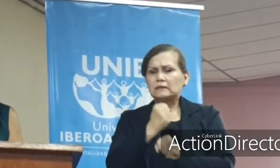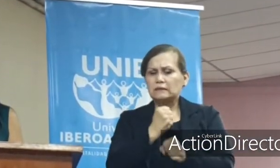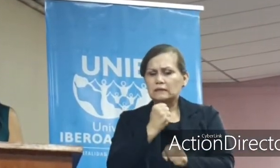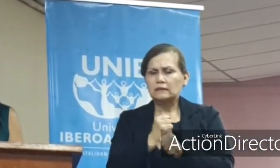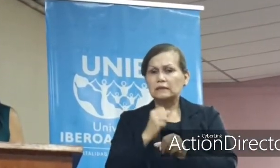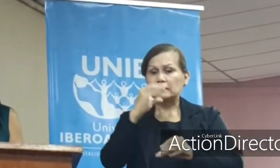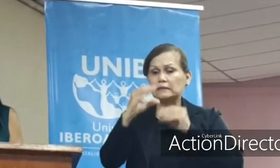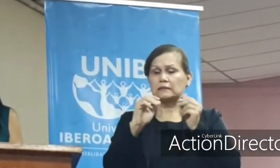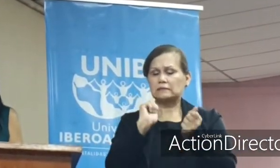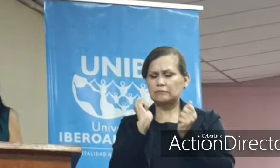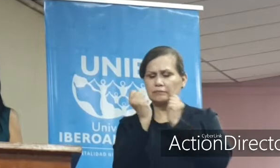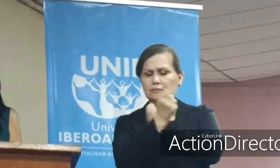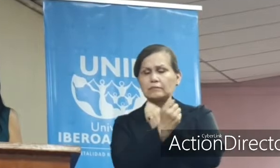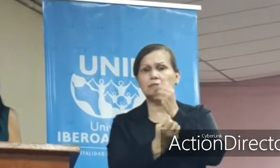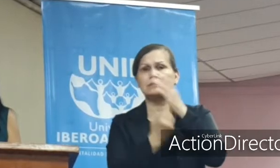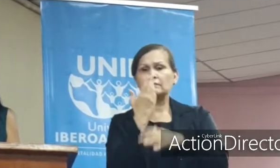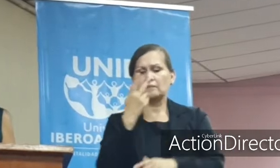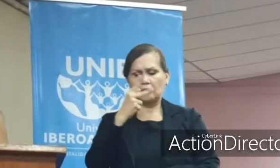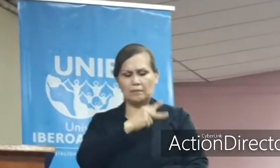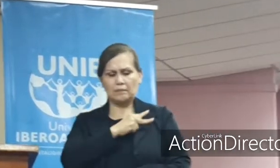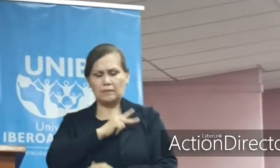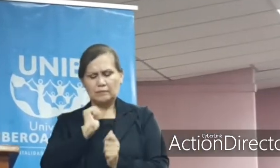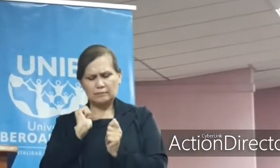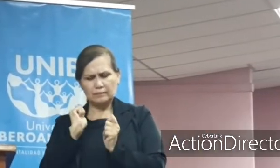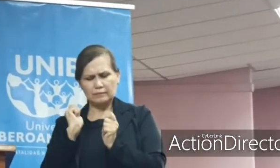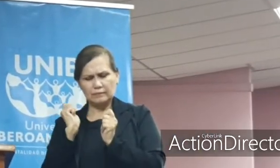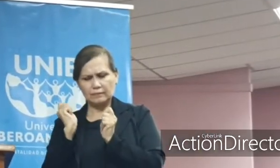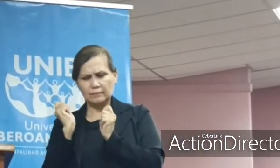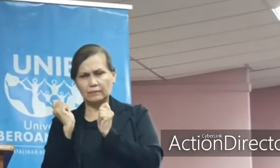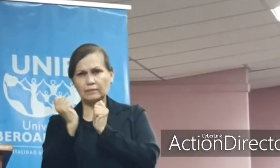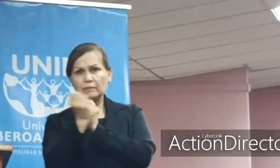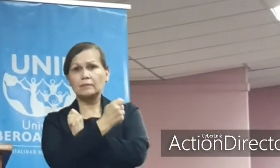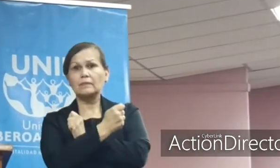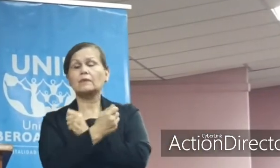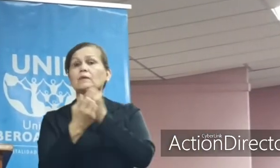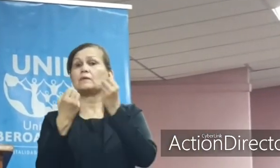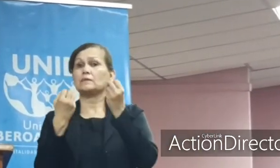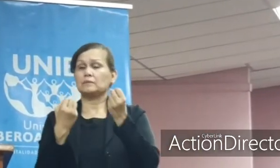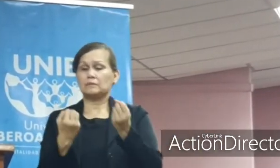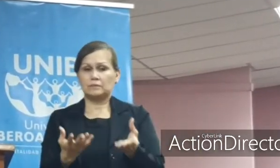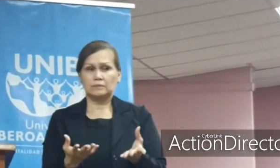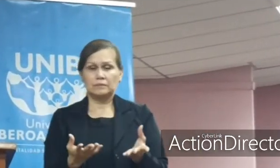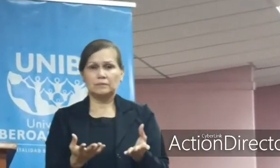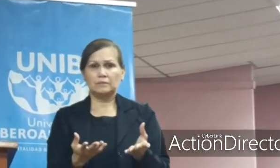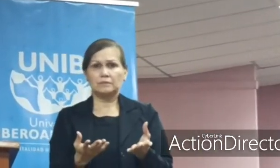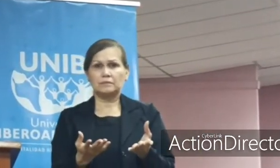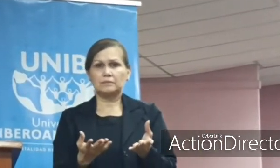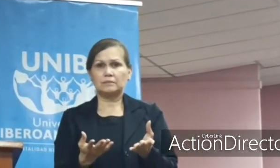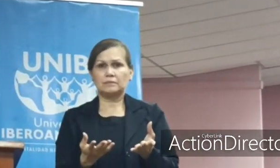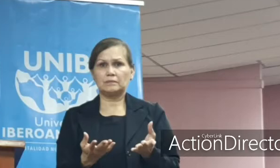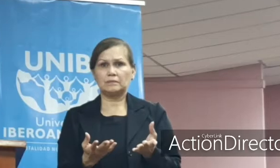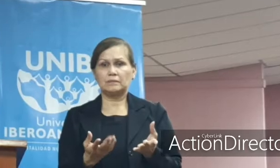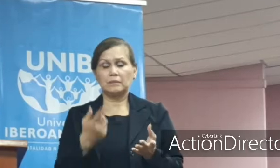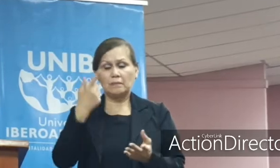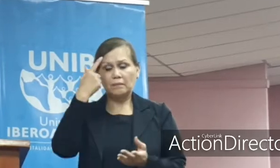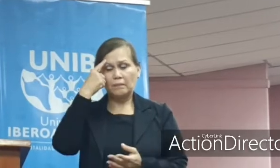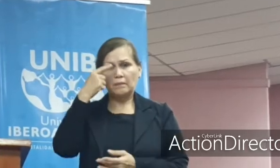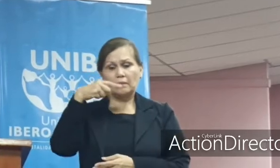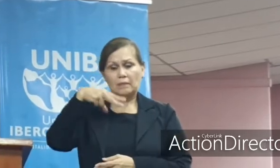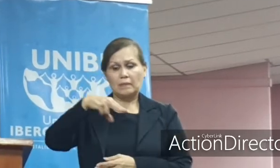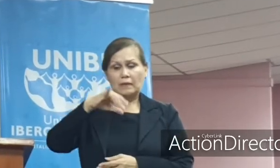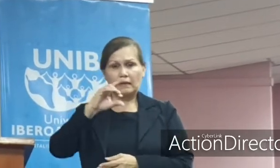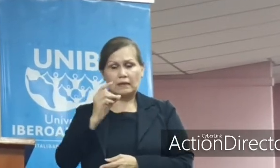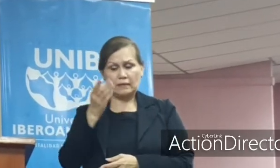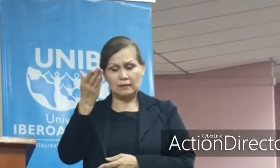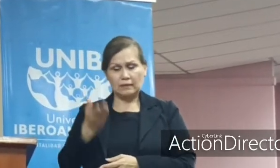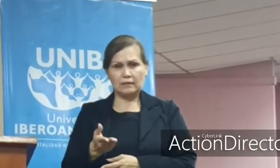de ciencia e innovación es una persona que está transformando. Entonces, para Doña Nidia, que fue una